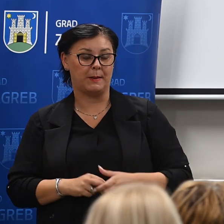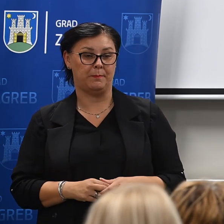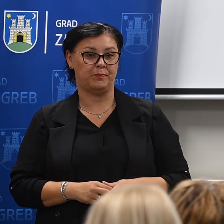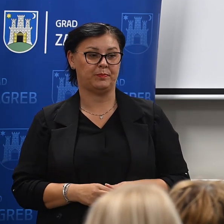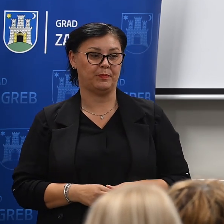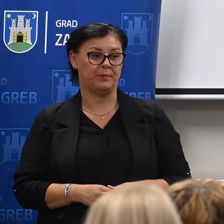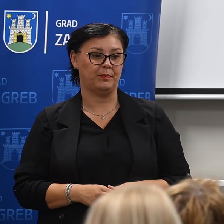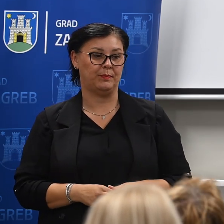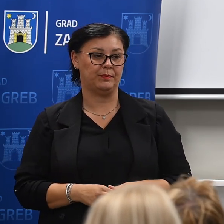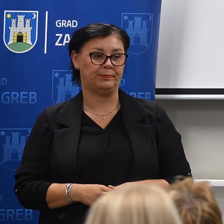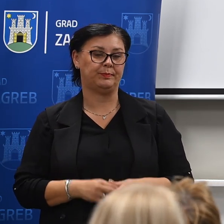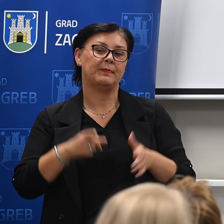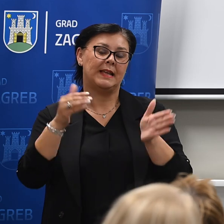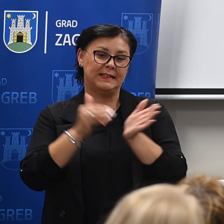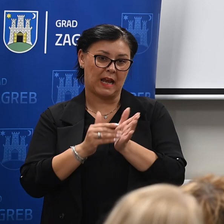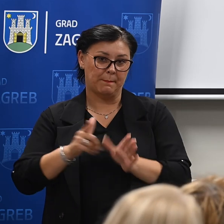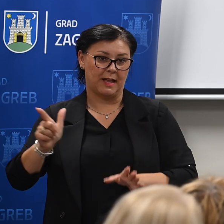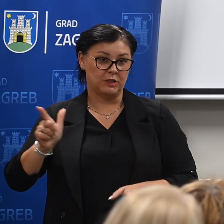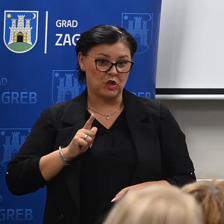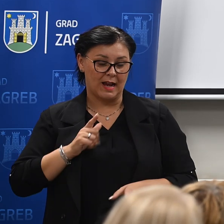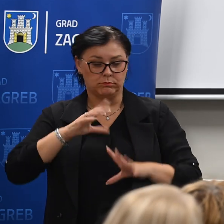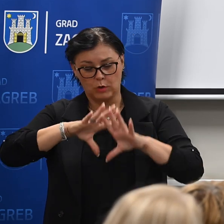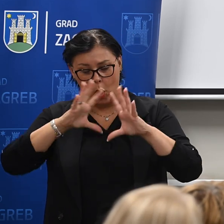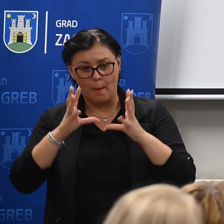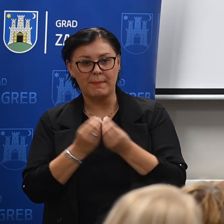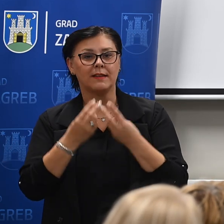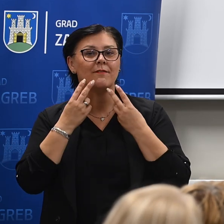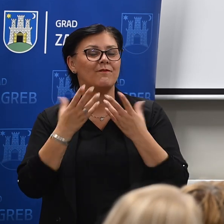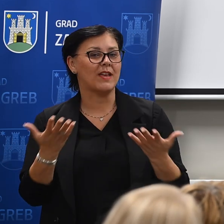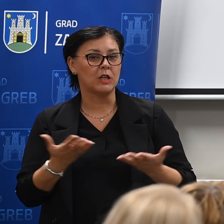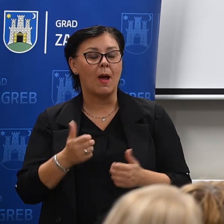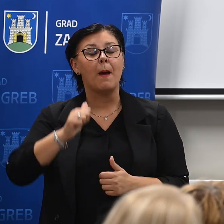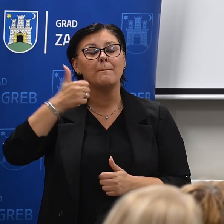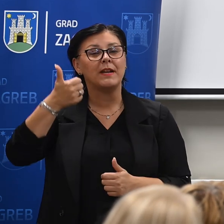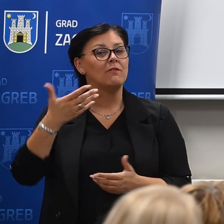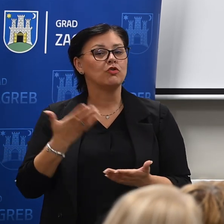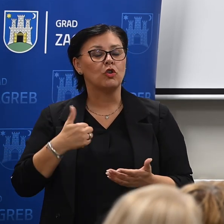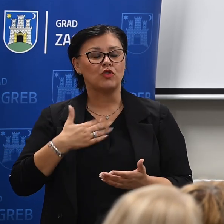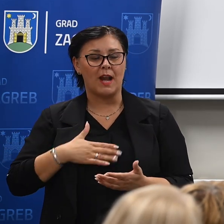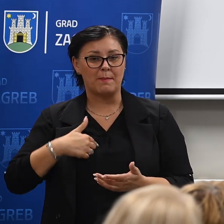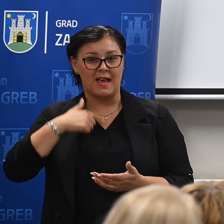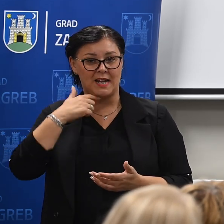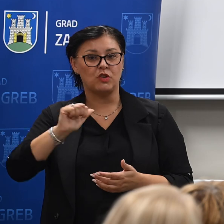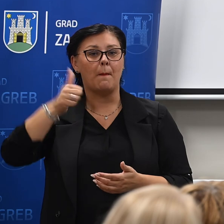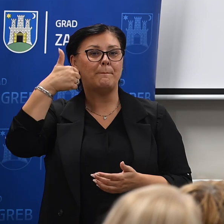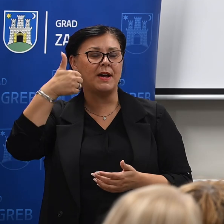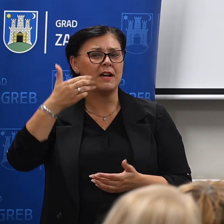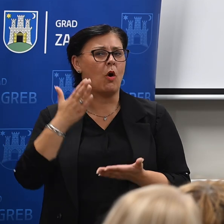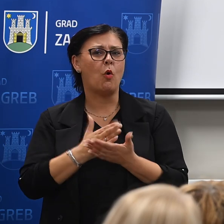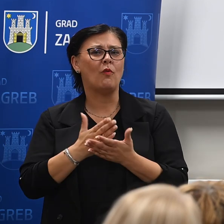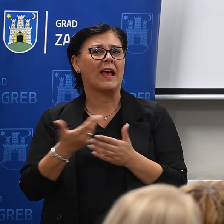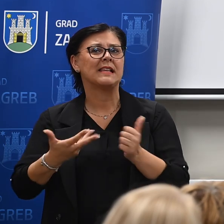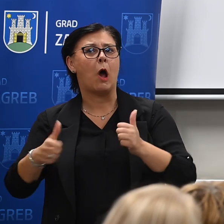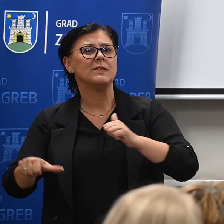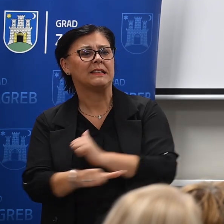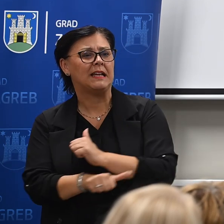Ajmo pečekat da vidimo zapravo cijeli paket, ono što bi ja prvo istaknuo u tom paketu, to što nekako ide ispod radara cijelo vrijeme u